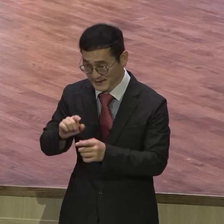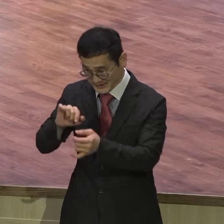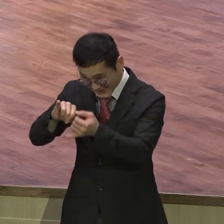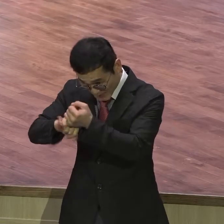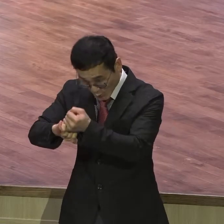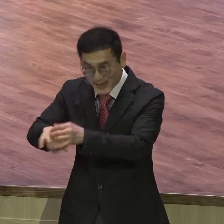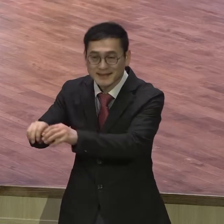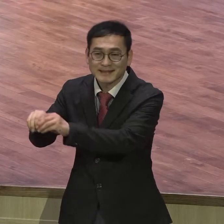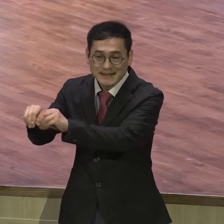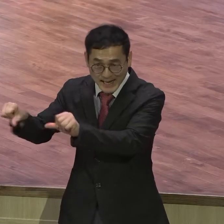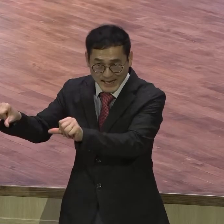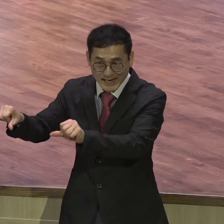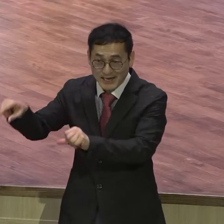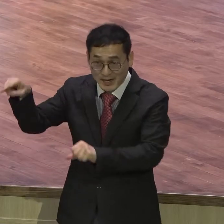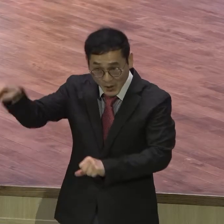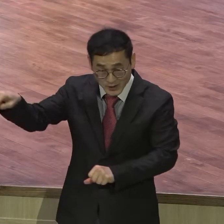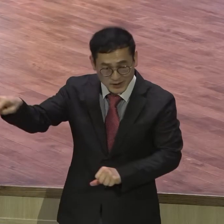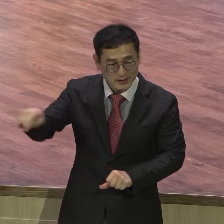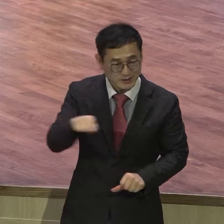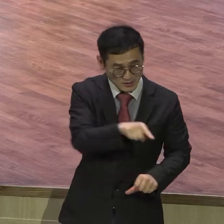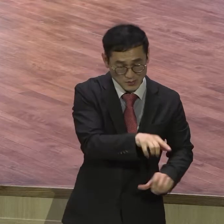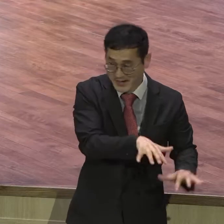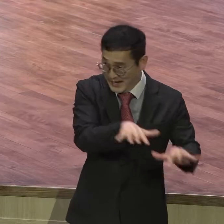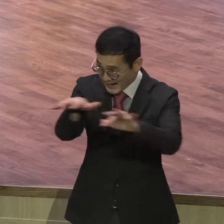이선이 들어가서 그 땅을 자제할지 이네라.